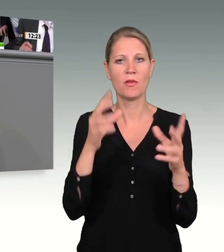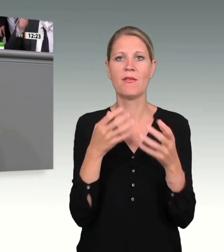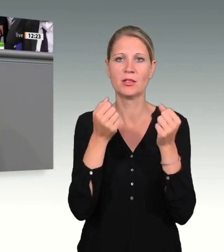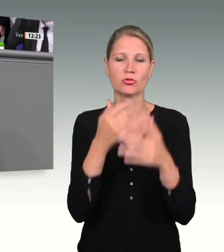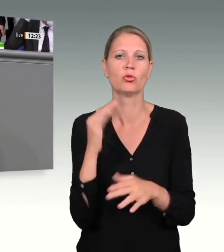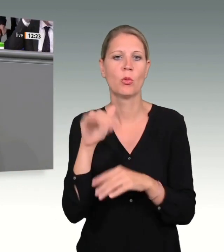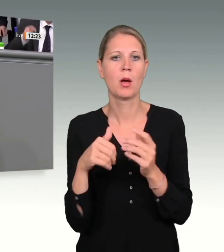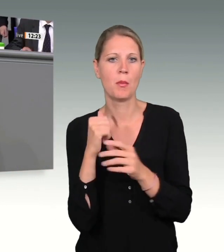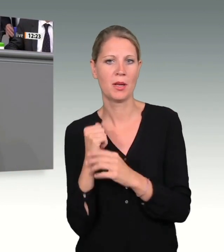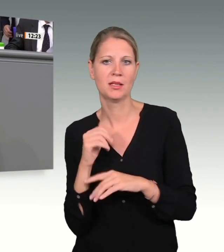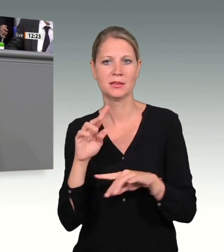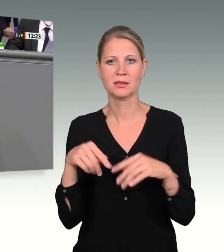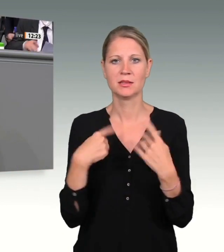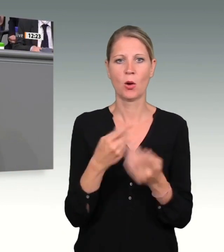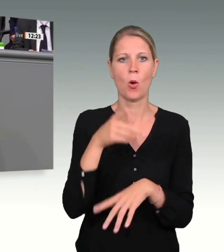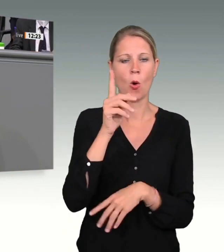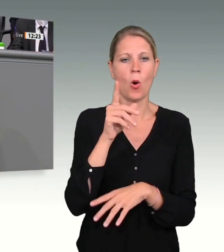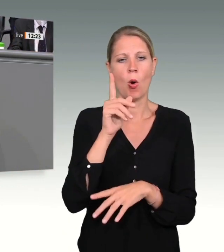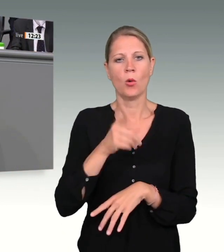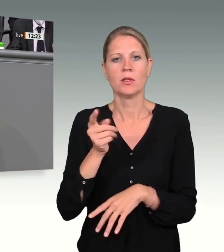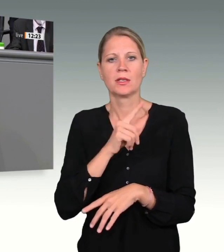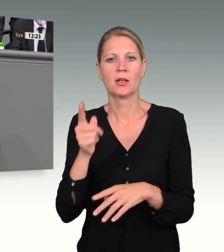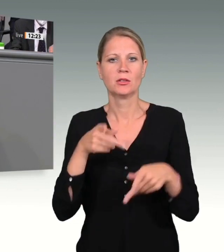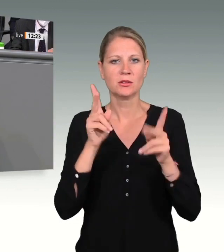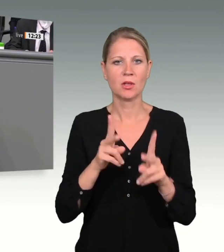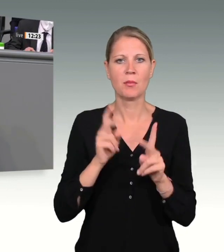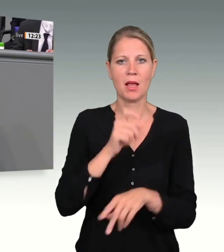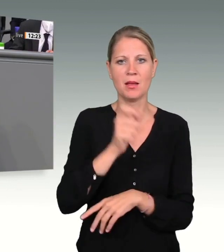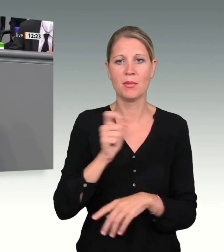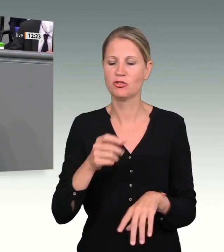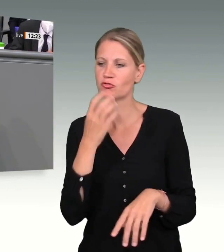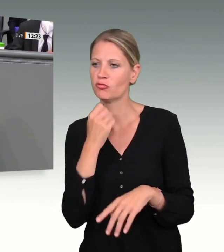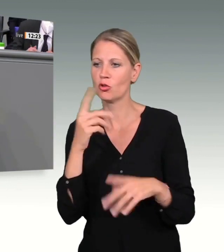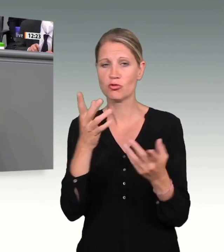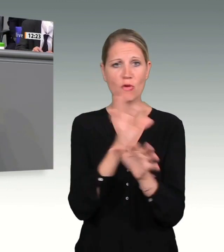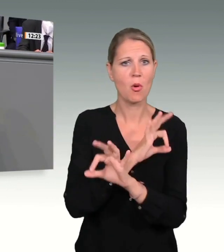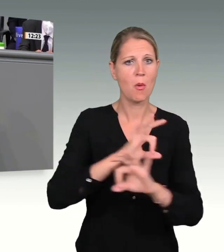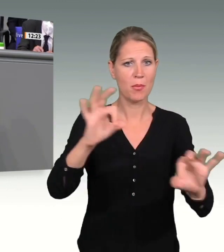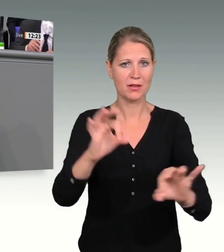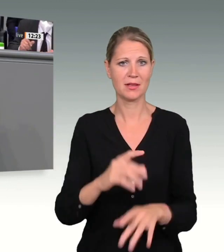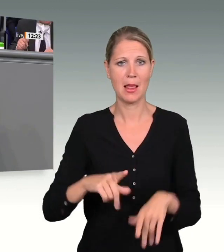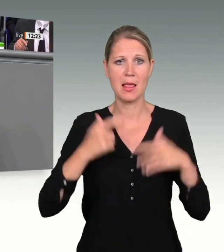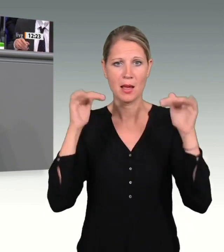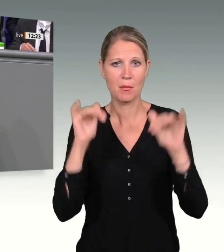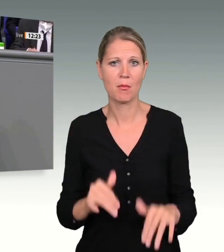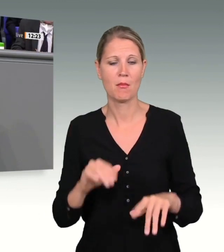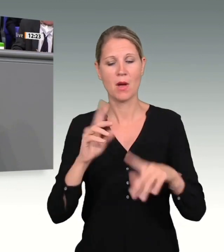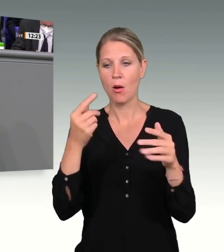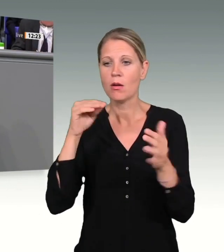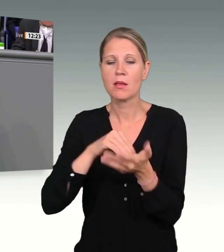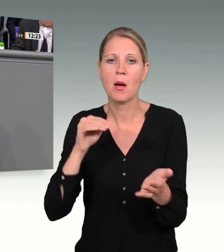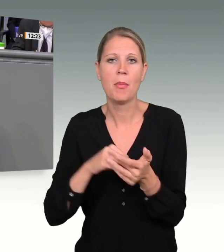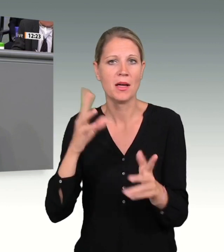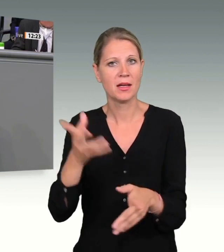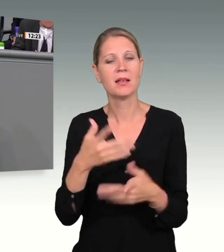worden. Auch gelang es, einzelne Verdächtige zu identifizieren, sodass die Zahl der sogenannten Gefährder in den Akten der Sicherheitsbehörden sprunghaft